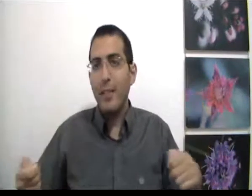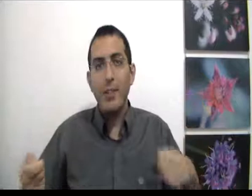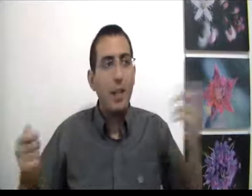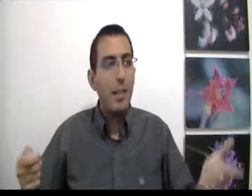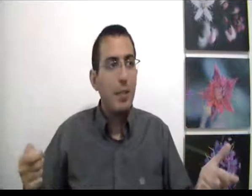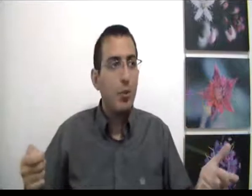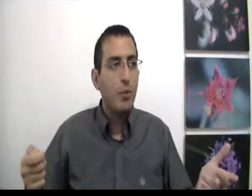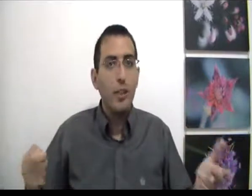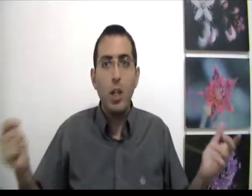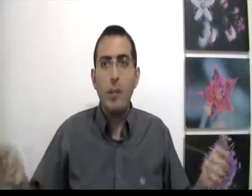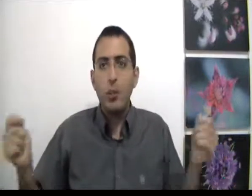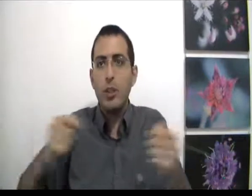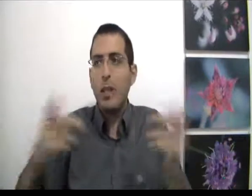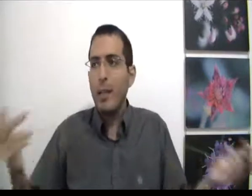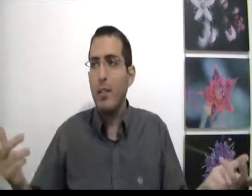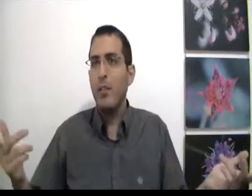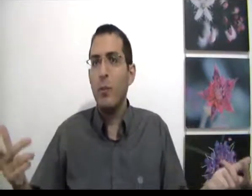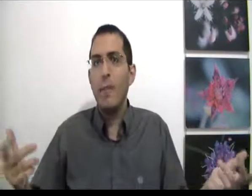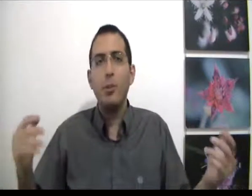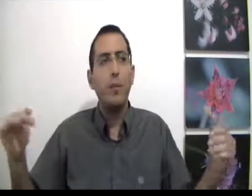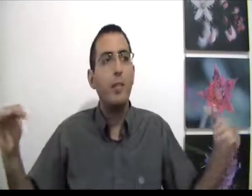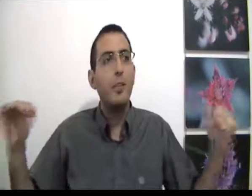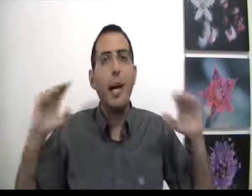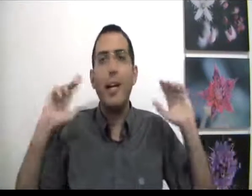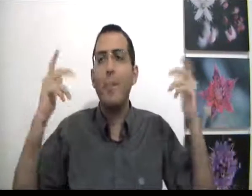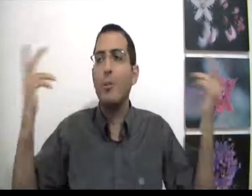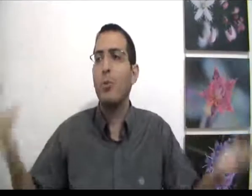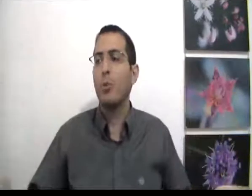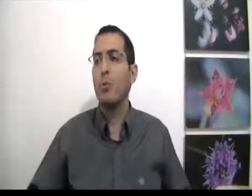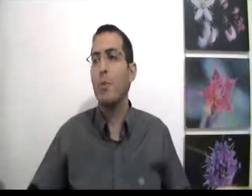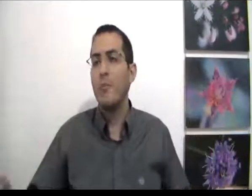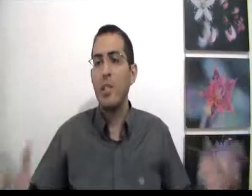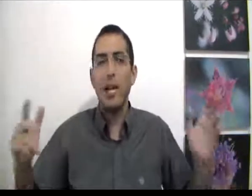ותקבל את הטוב אתה לא עוד בטוח שלה לצביק אולי בסוף יתבררה לך משהו טעה זה א'